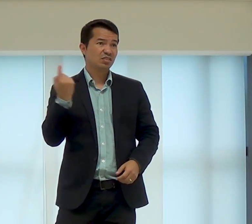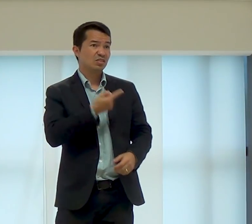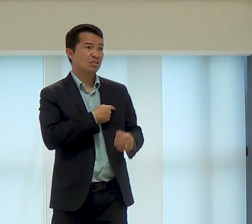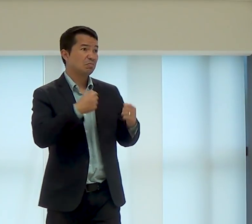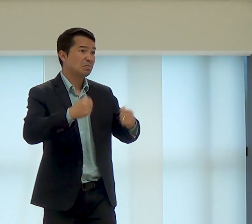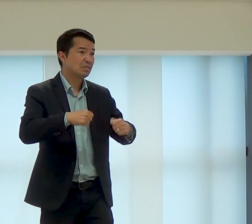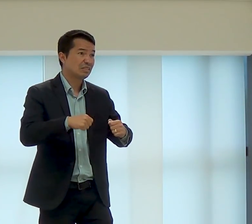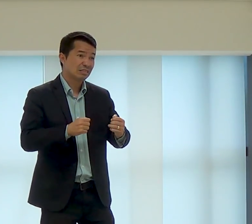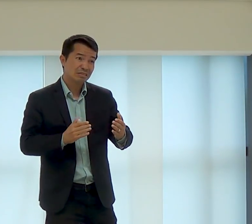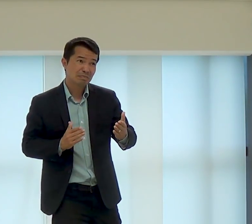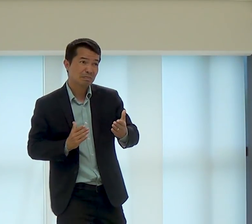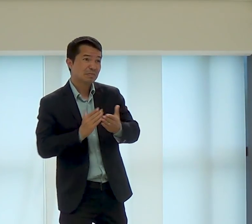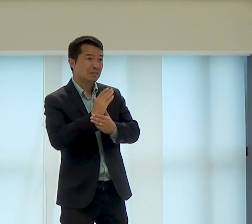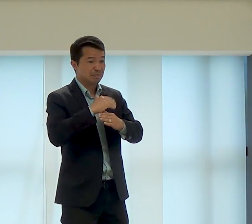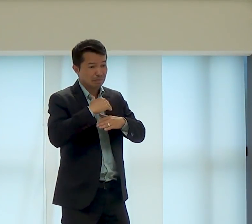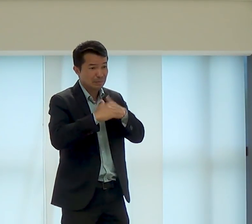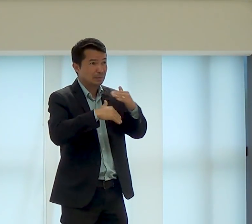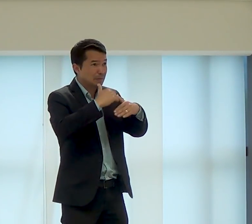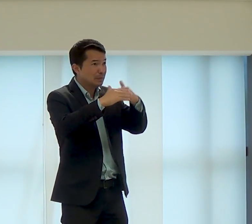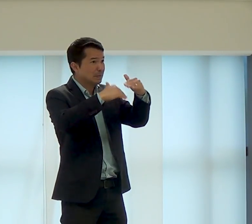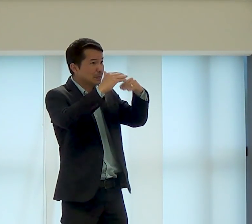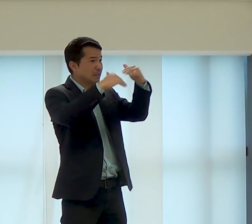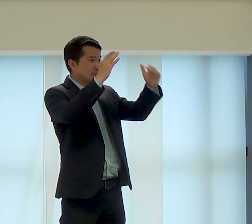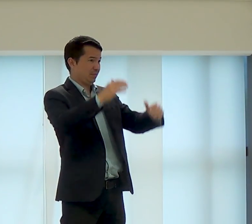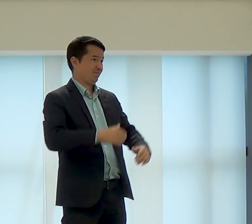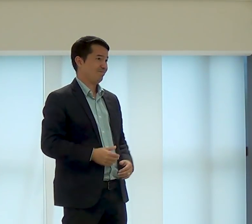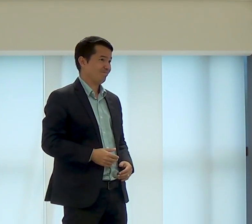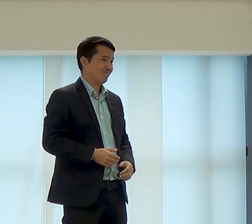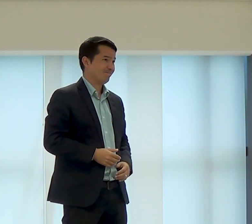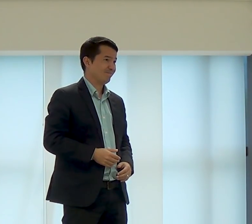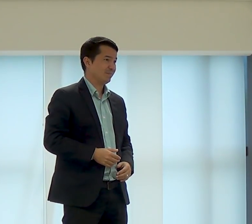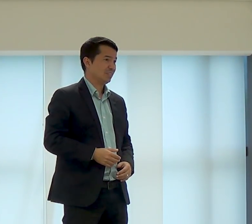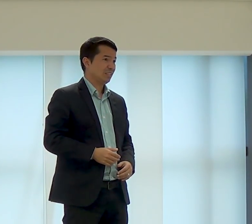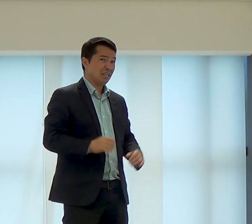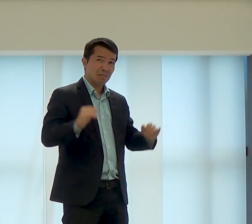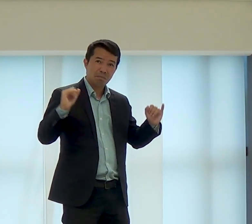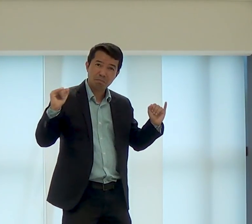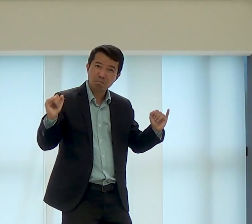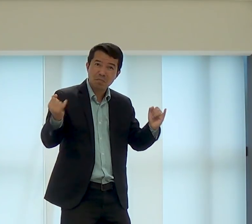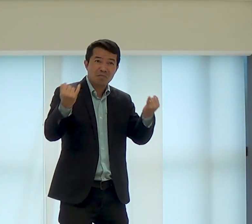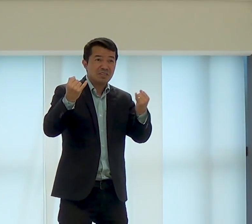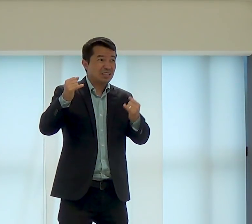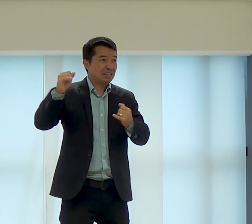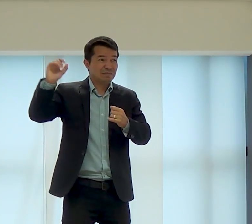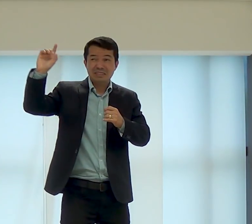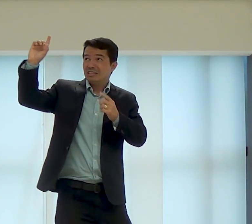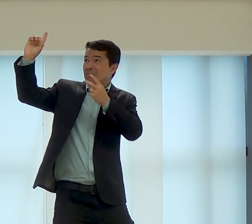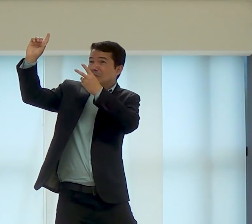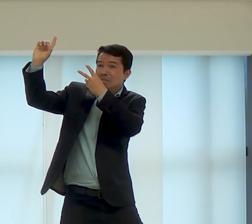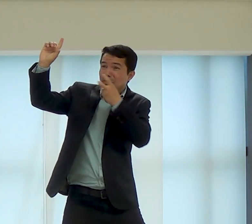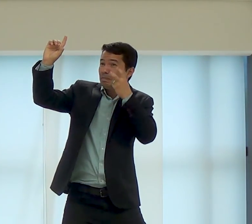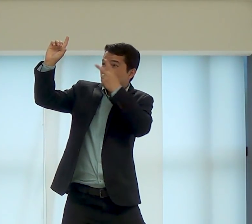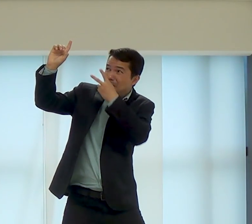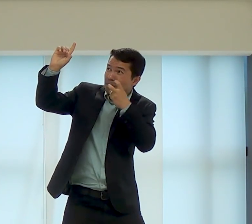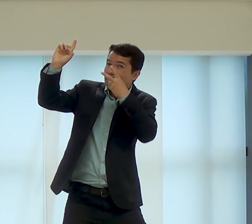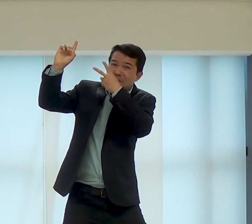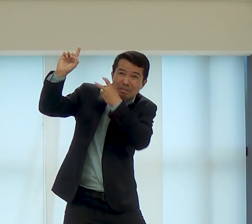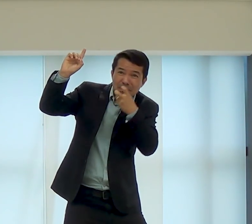na presença de Deus, precisamos ser aprovados pelo Senhor, e aproveitados em todo o